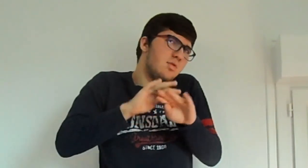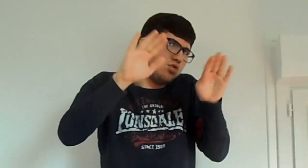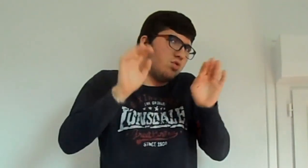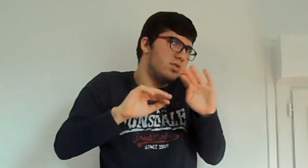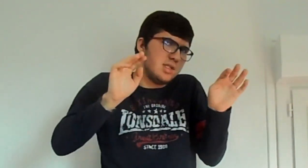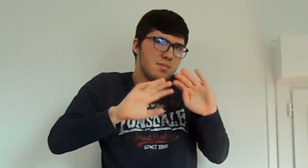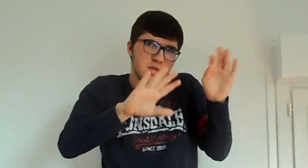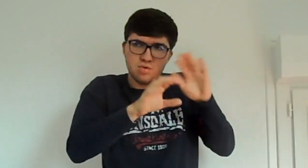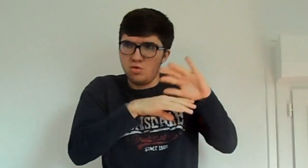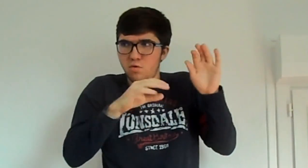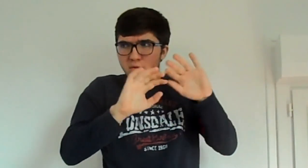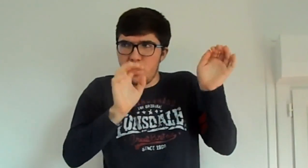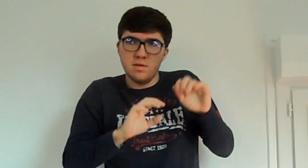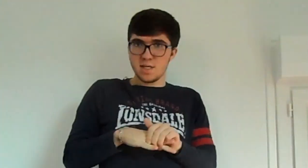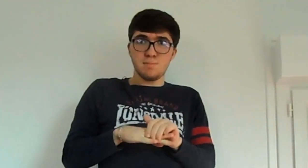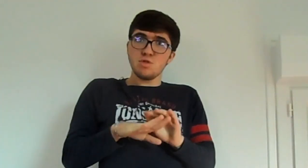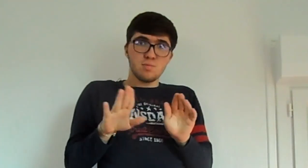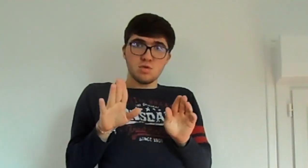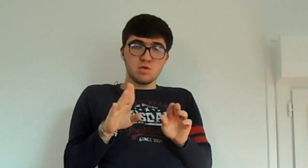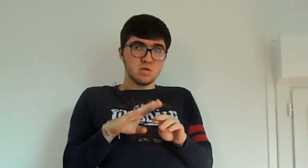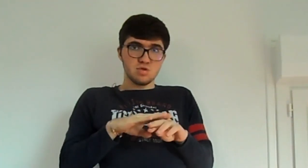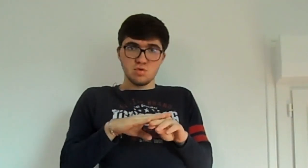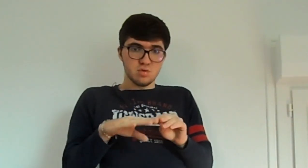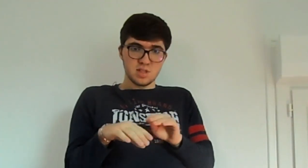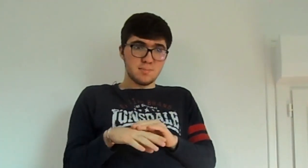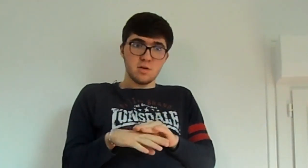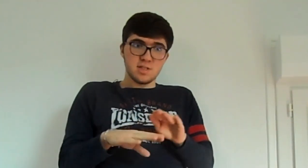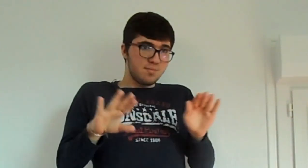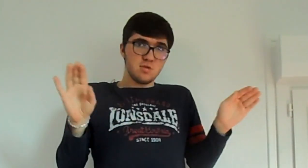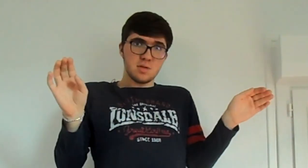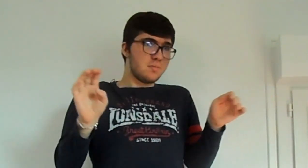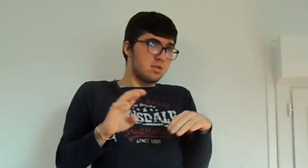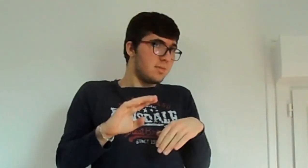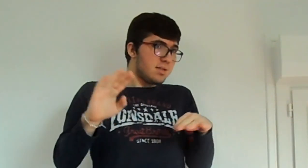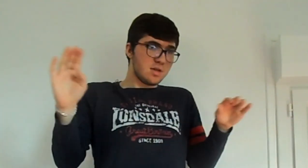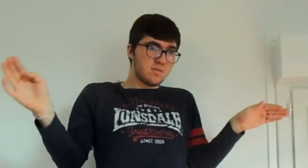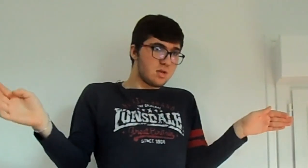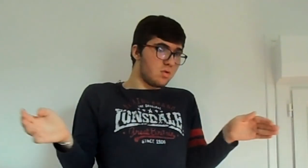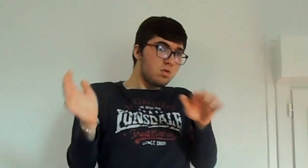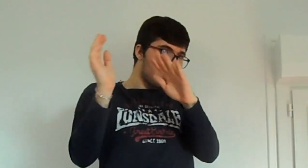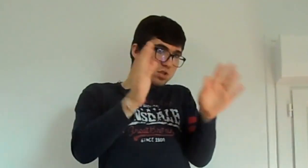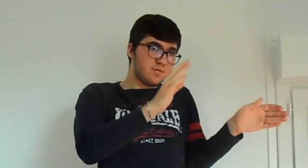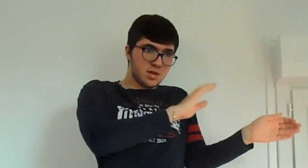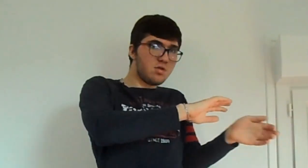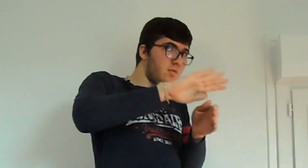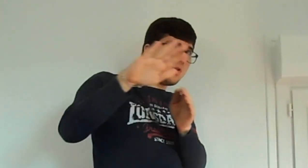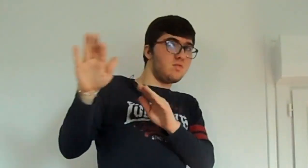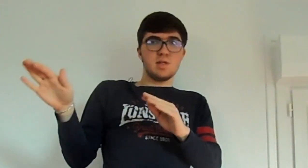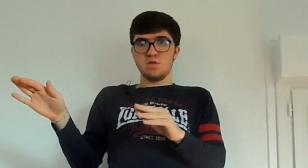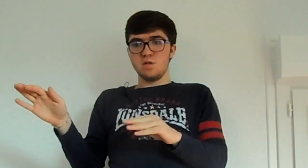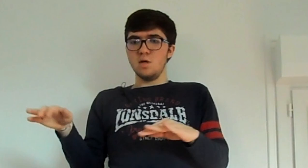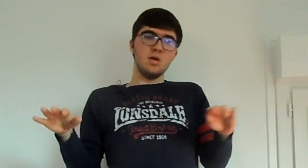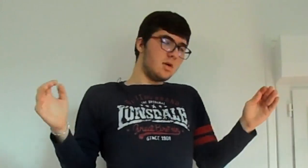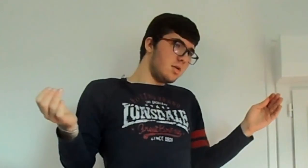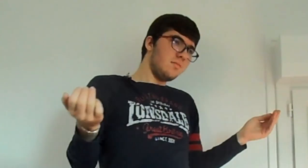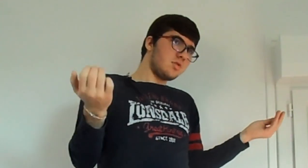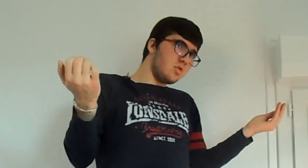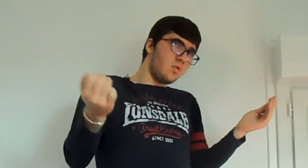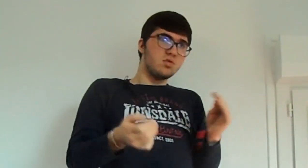autre chose, et c'est pas sûr, on verra. Il n plus d'emploi du temps, c'est plus une vidéo par semaine, c'est une vidéo quand j'ai fini de faire le montage. Parce que, bon,